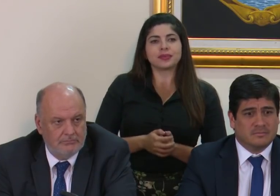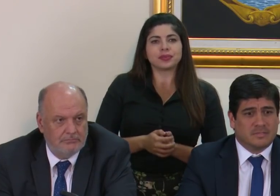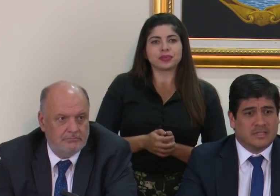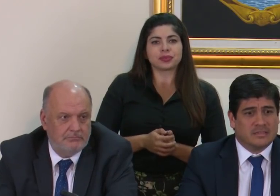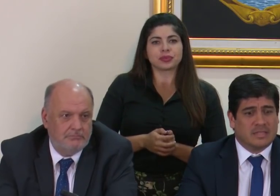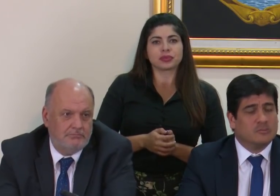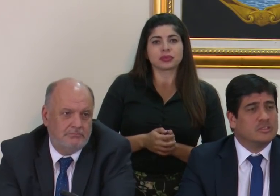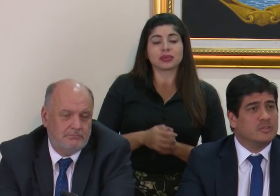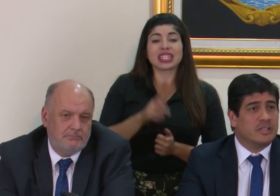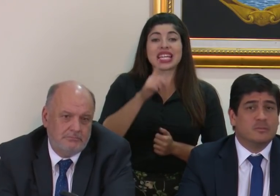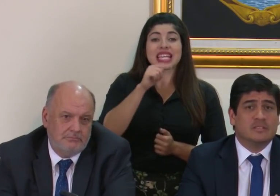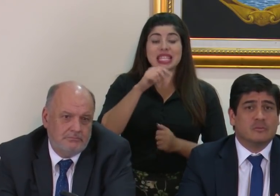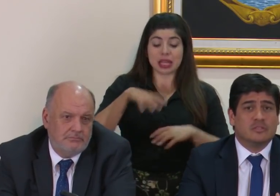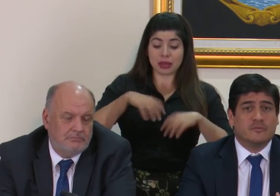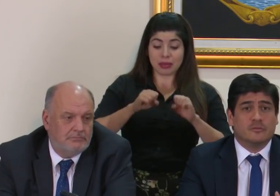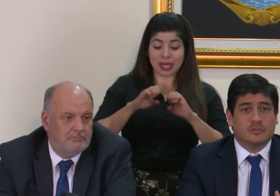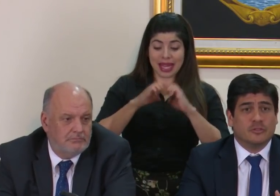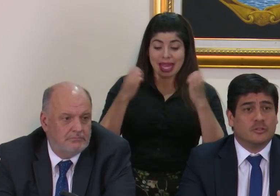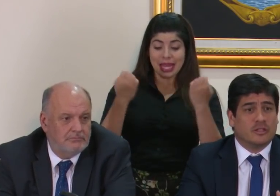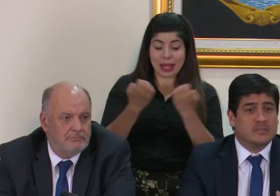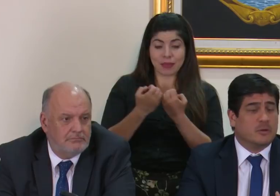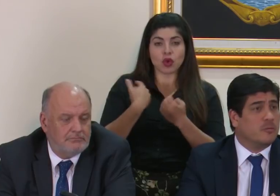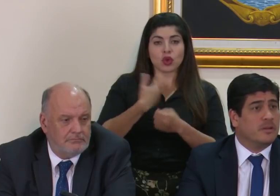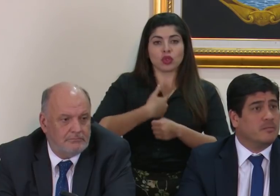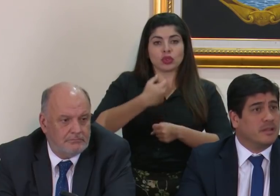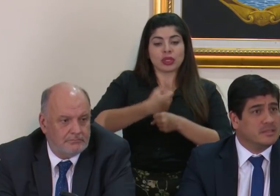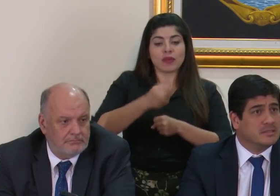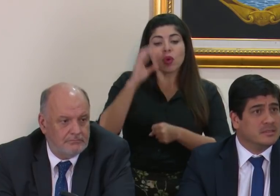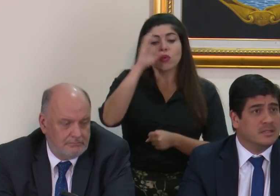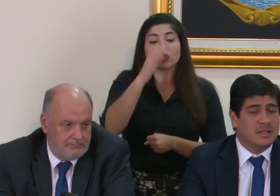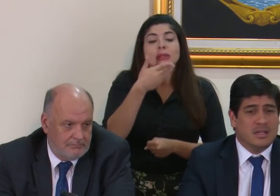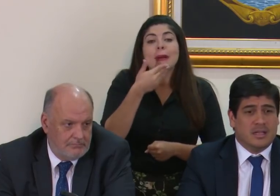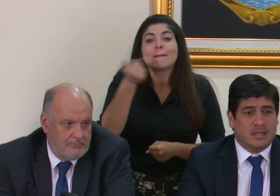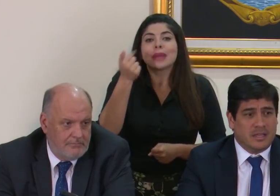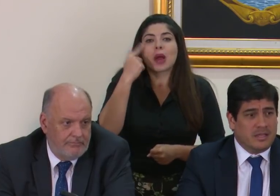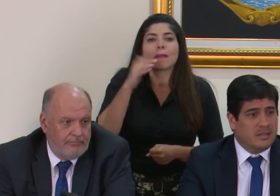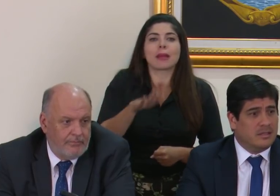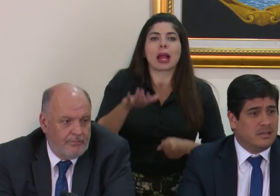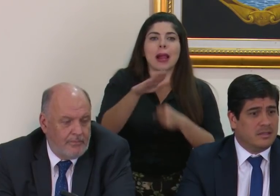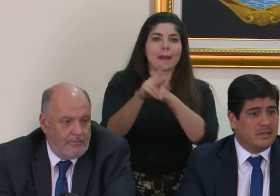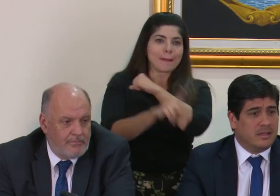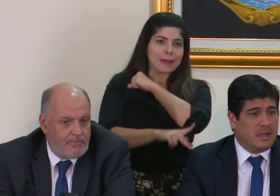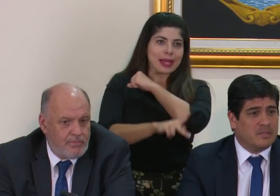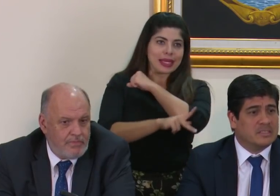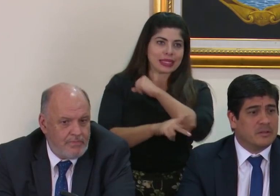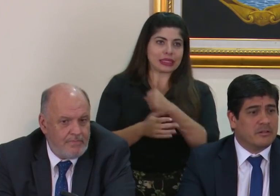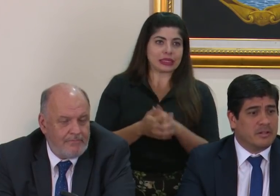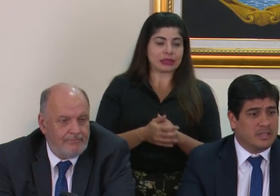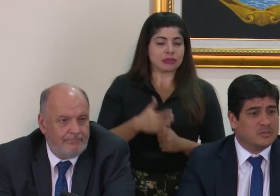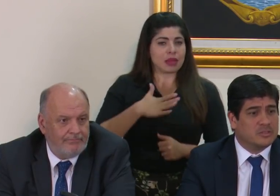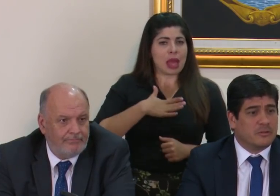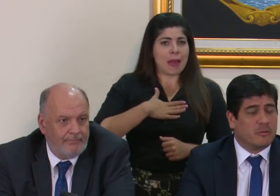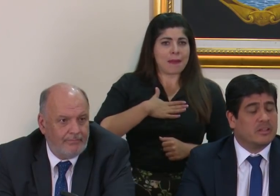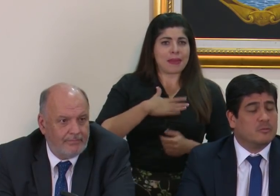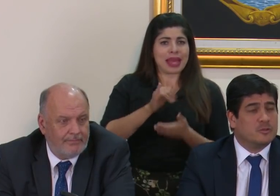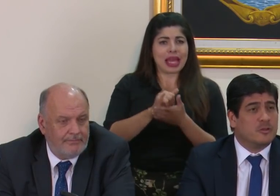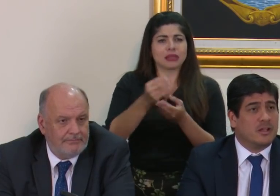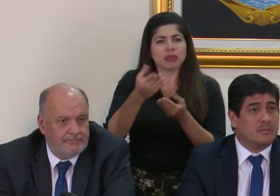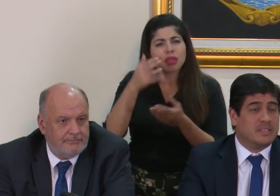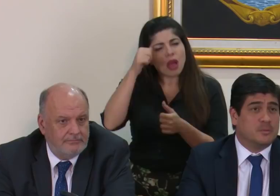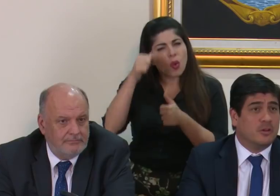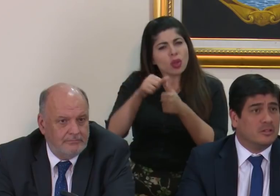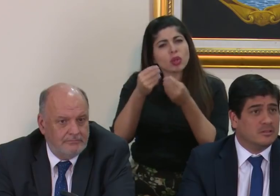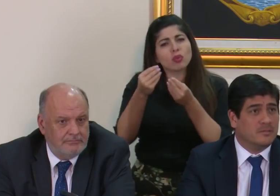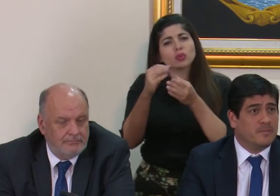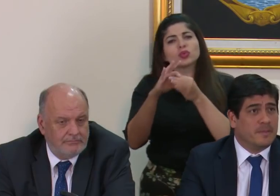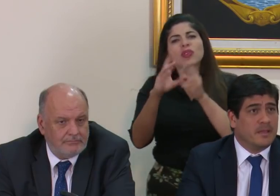que quienes estamos en un equipo estamos en función de lo que es mejor para el país. Y a mí esto se me recuerda mucho